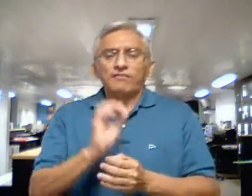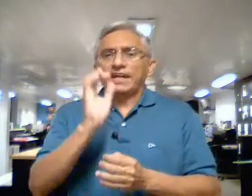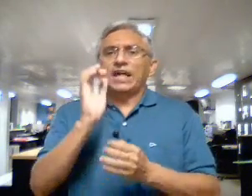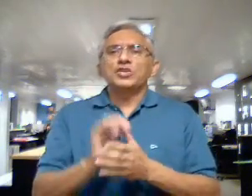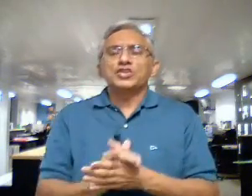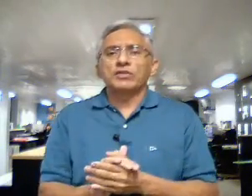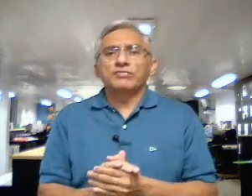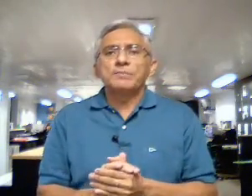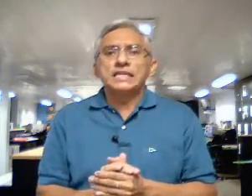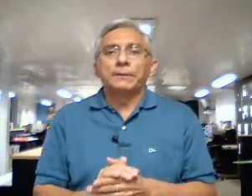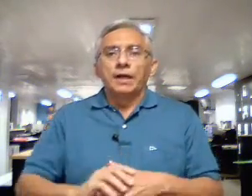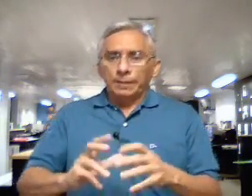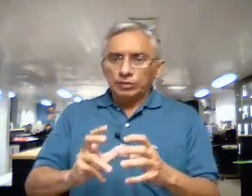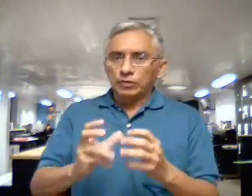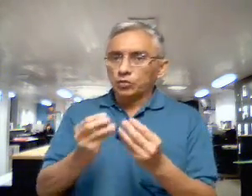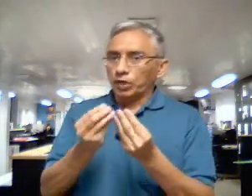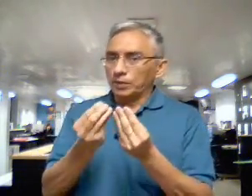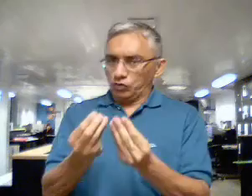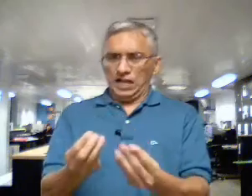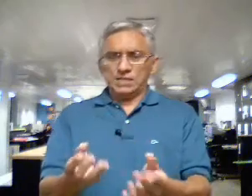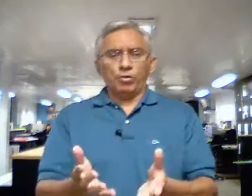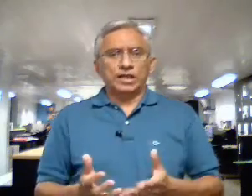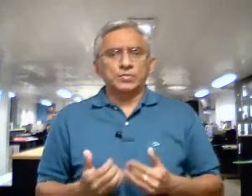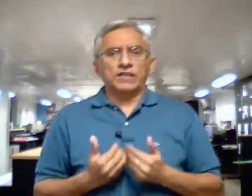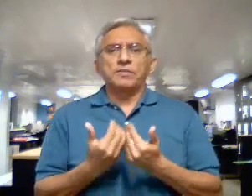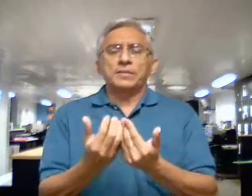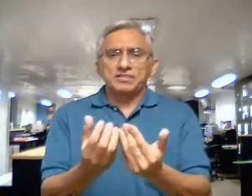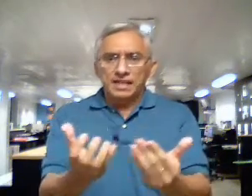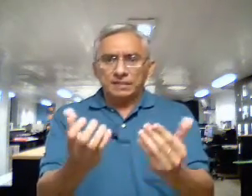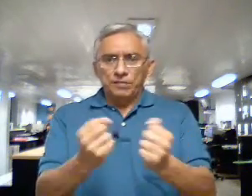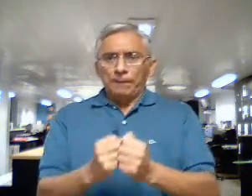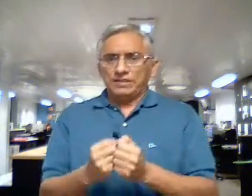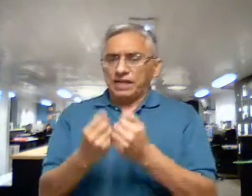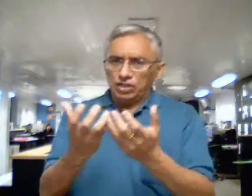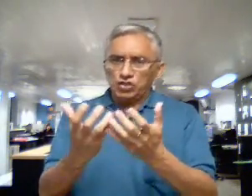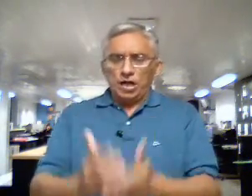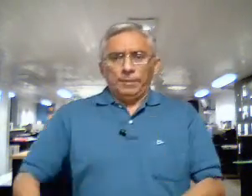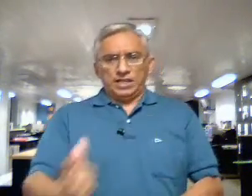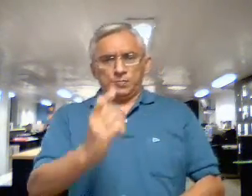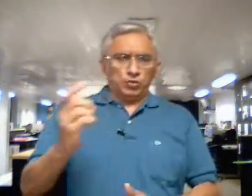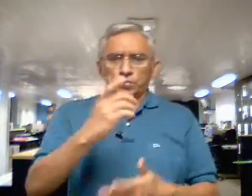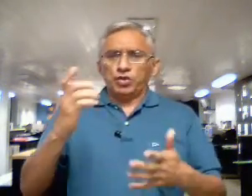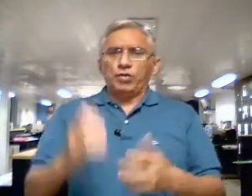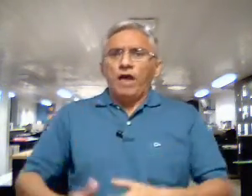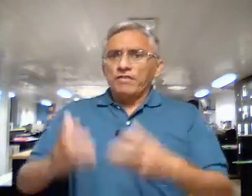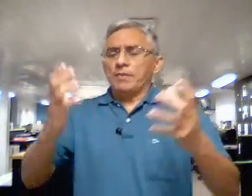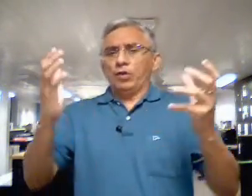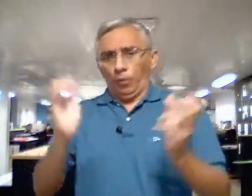vai criar o Ministério da Família para cuidar dos programas sociais voltados para a família brasileira, para as carentes, para que as pessoas possam viver melhor.